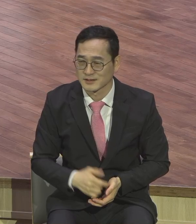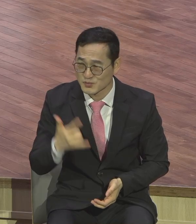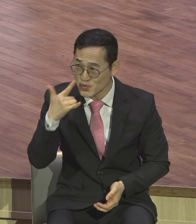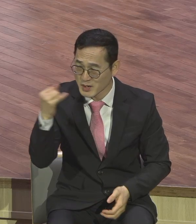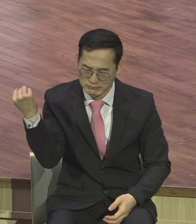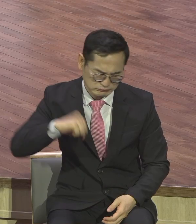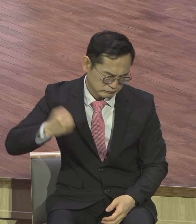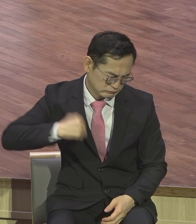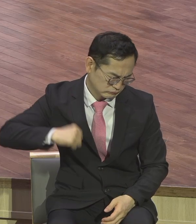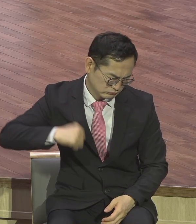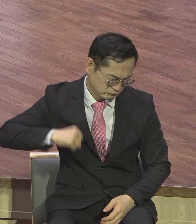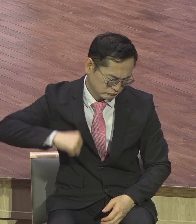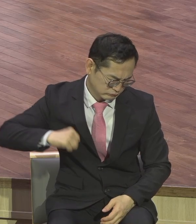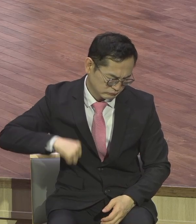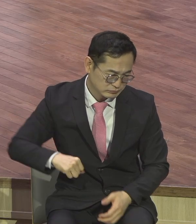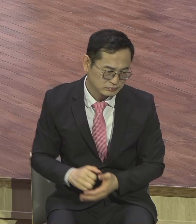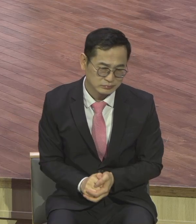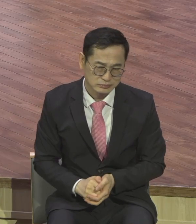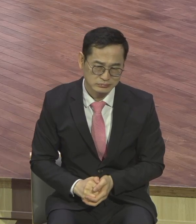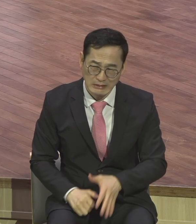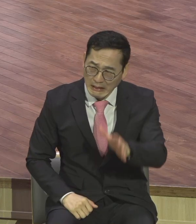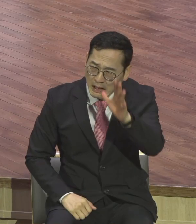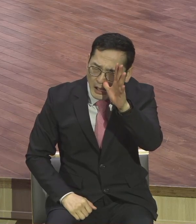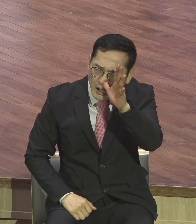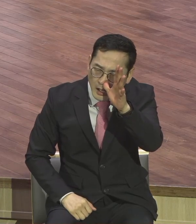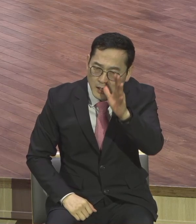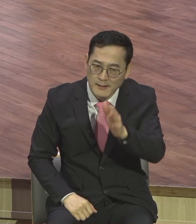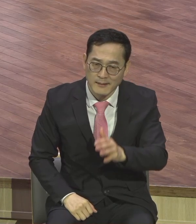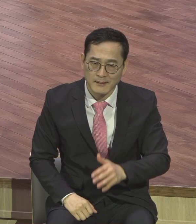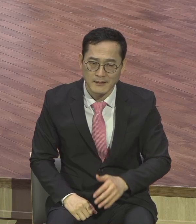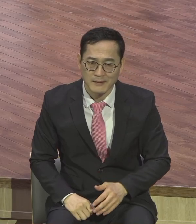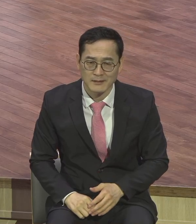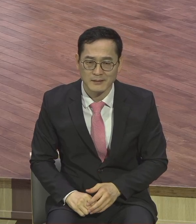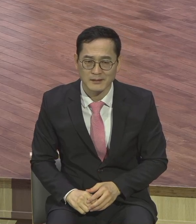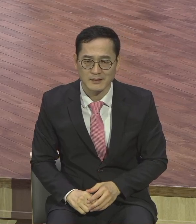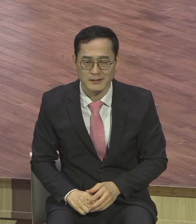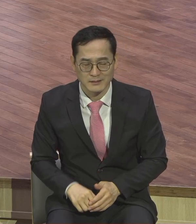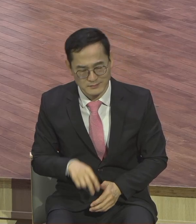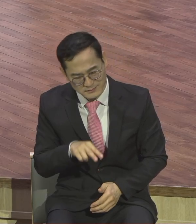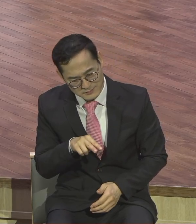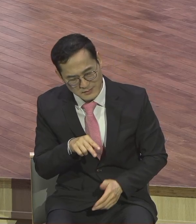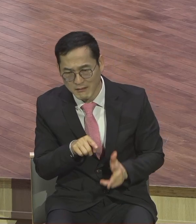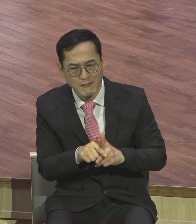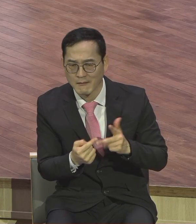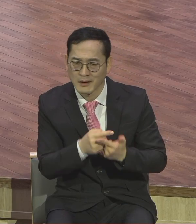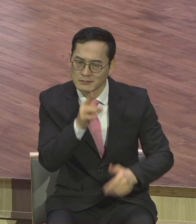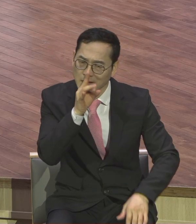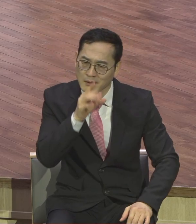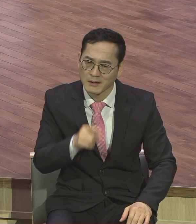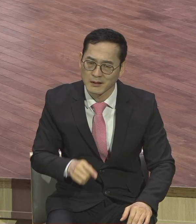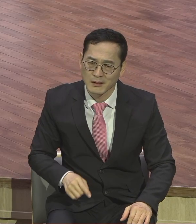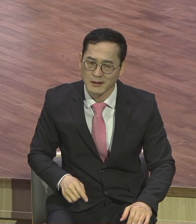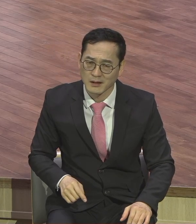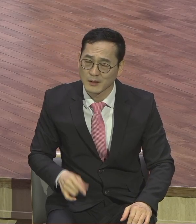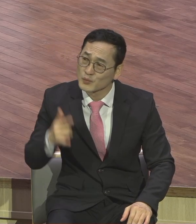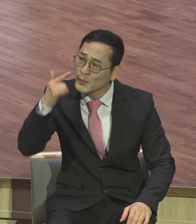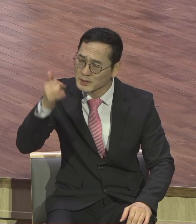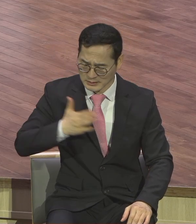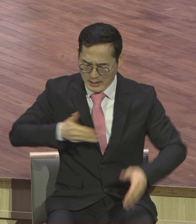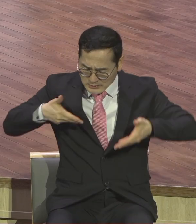괴롭혀서 한 번만 이해가 안 되는 게 어떻게 자기를 낳은 부모를 불평하고 부모를 힘들게 하고 이해가